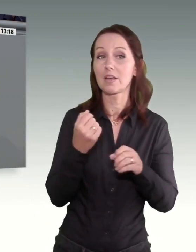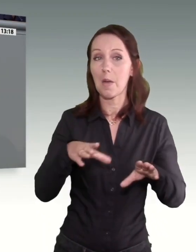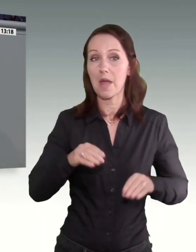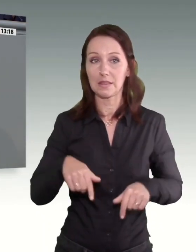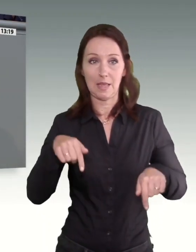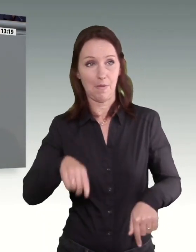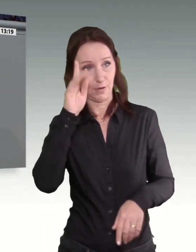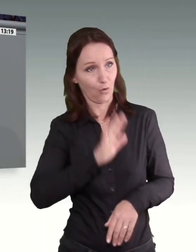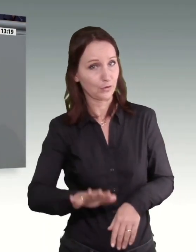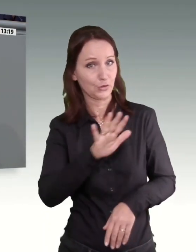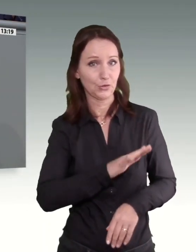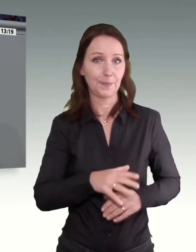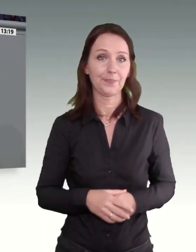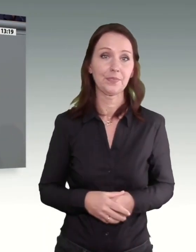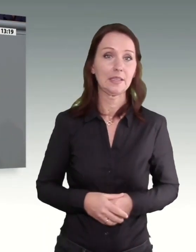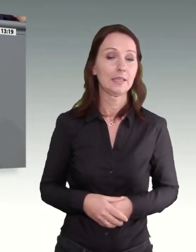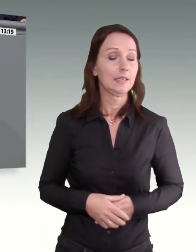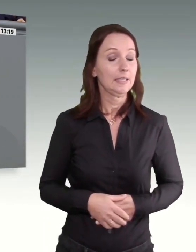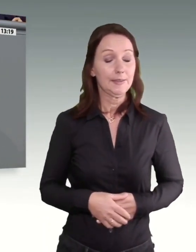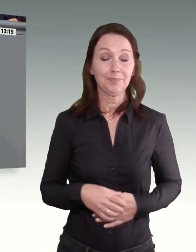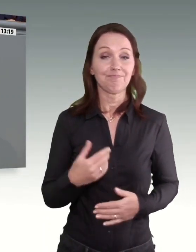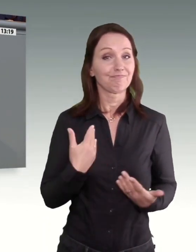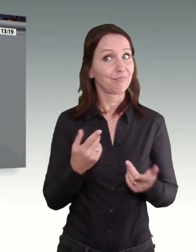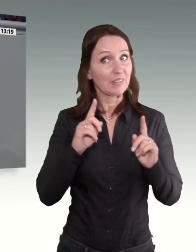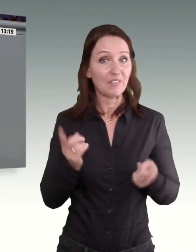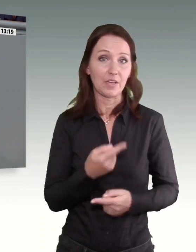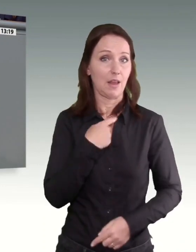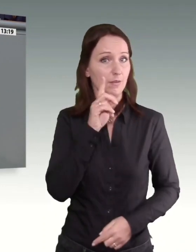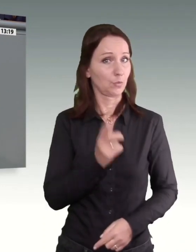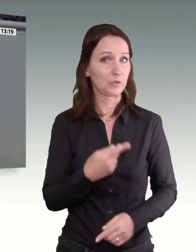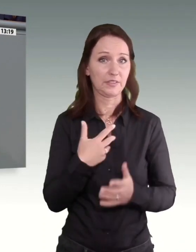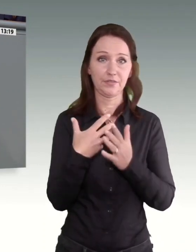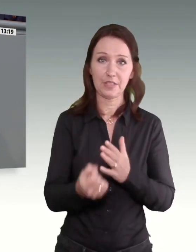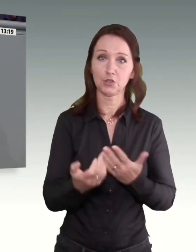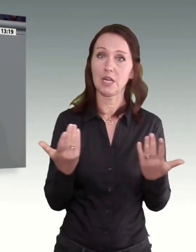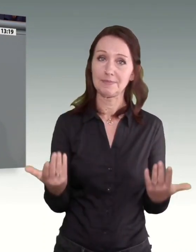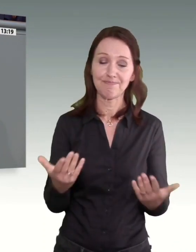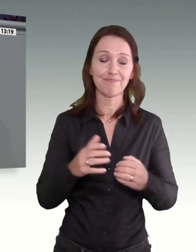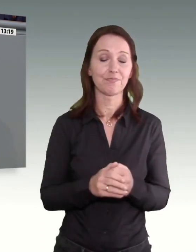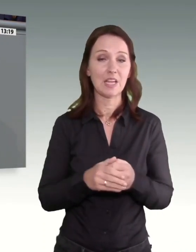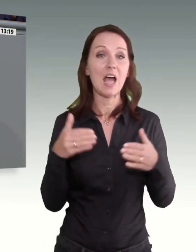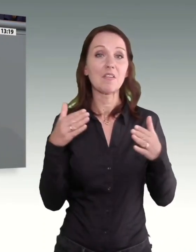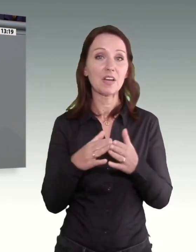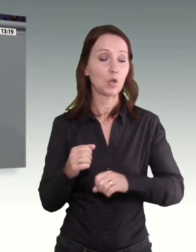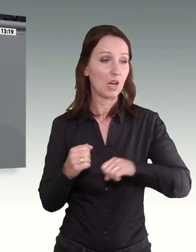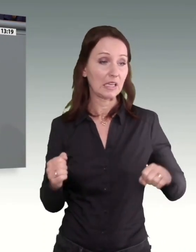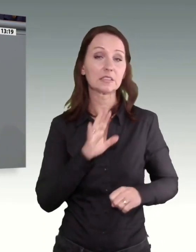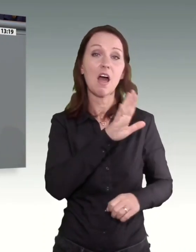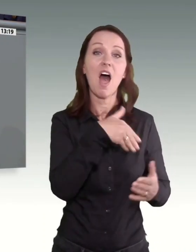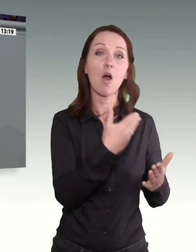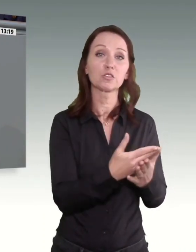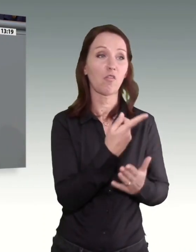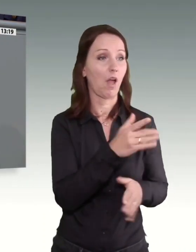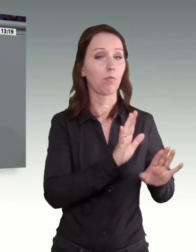Ich muss es wieder einmal konstatieren, die Linksfraktion hat ihre Hausaufgaben nicht gemacht.